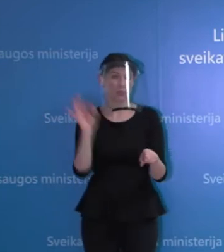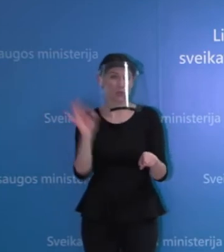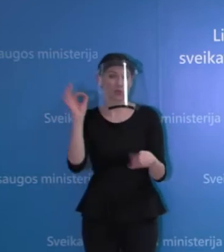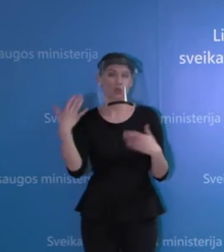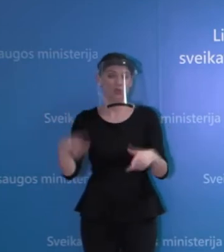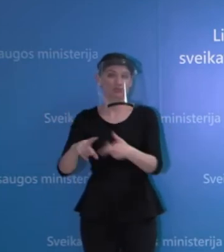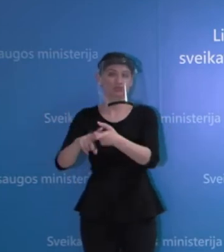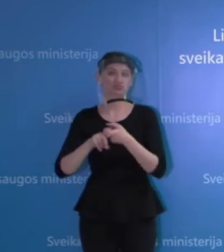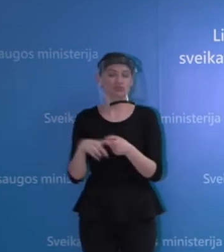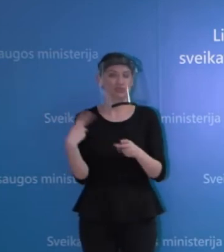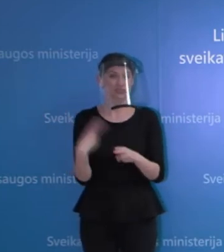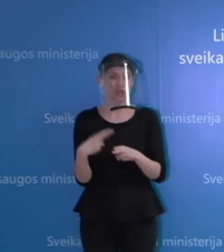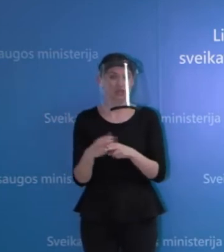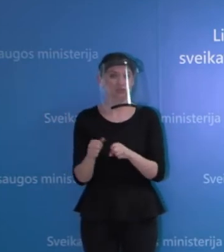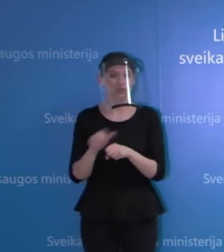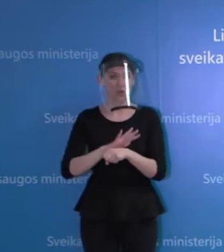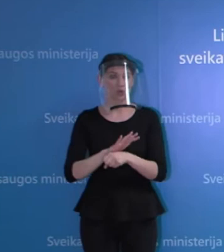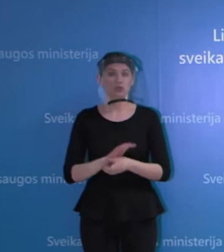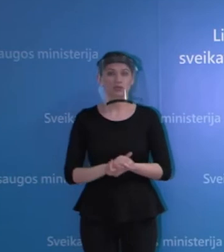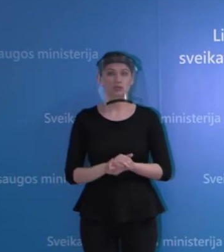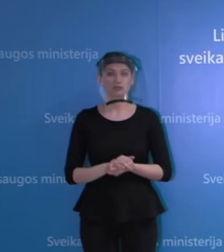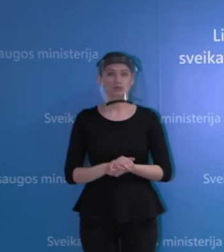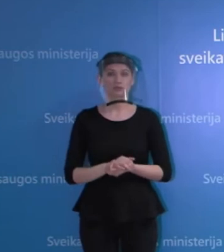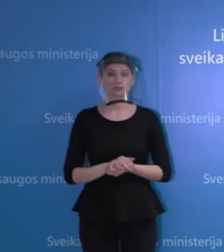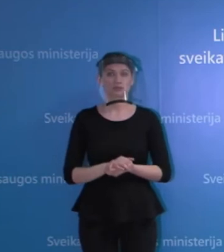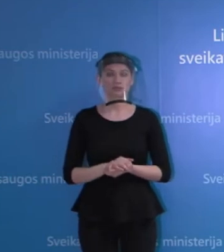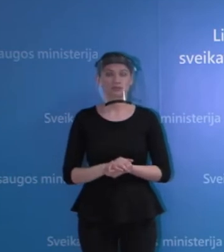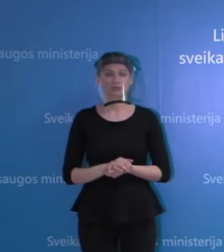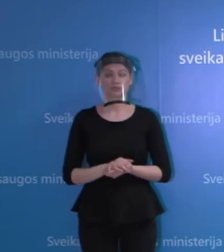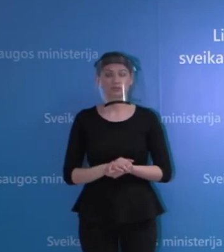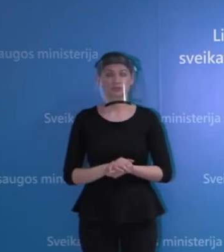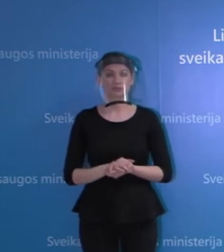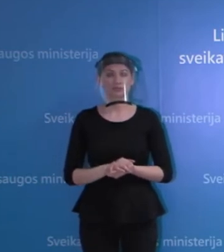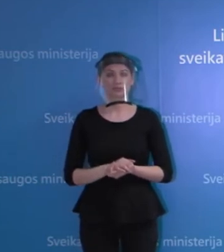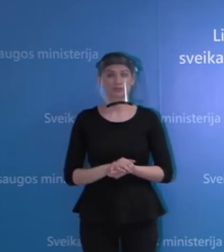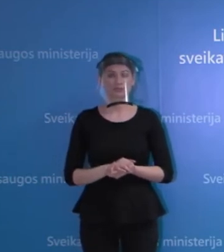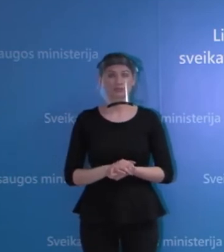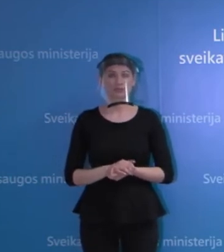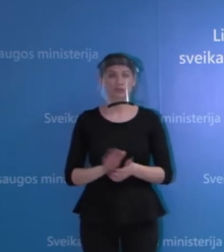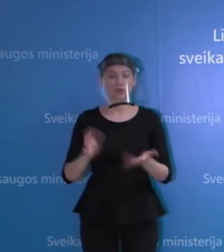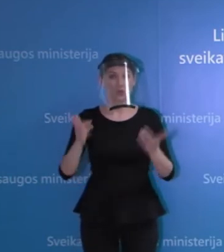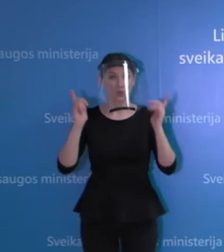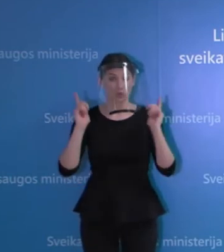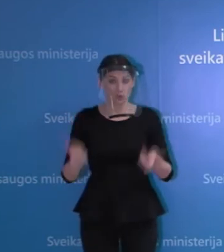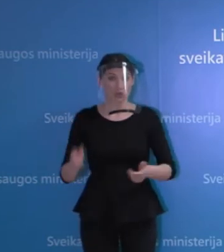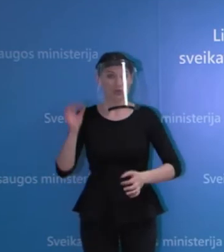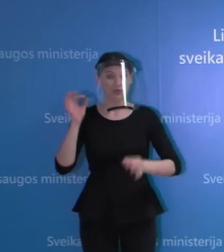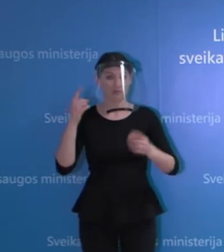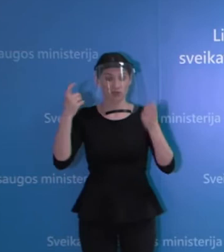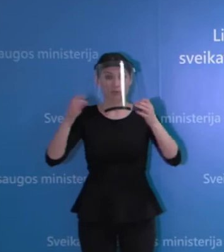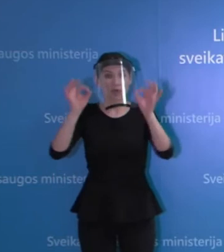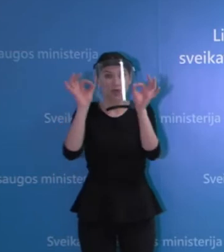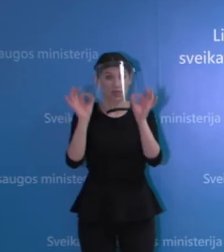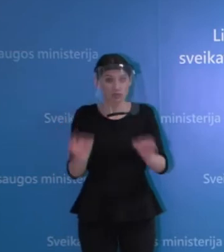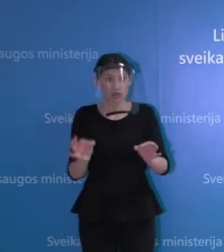užsikrėtusių. Tai aš manau, kad šiuo atveju, jeigu visa ta situacija yra absoliučiai teisinga, tai matyt bus ir